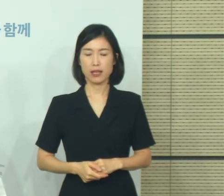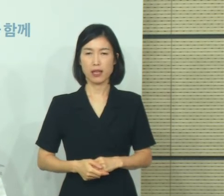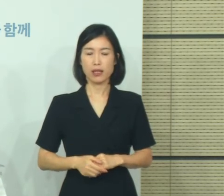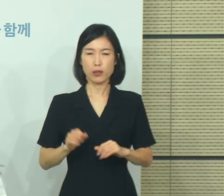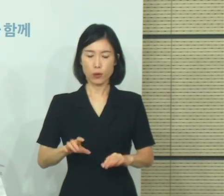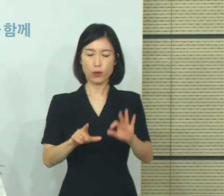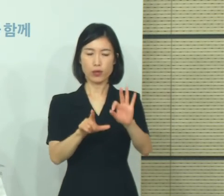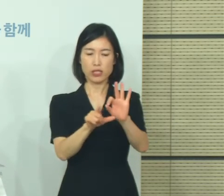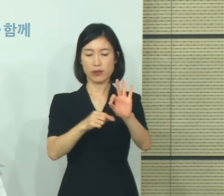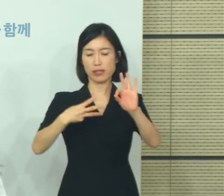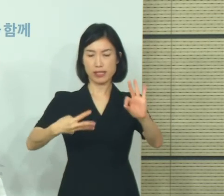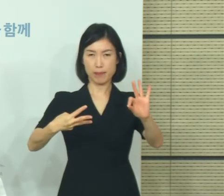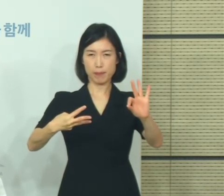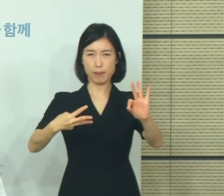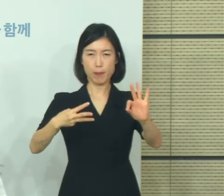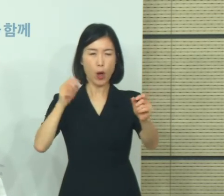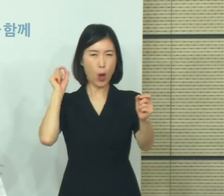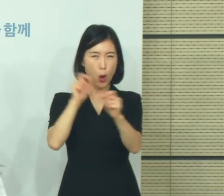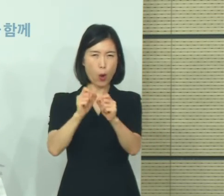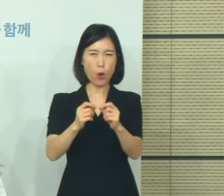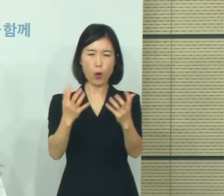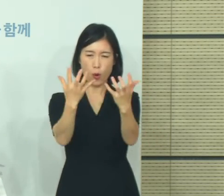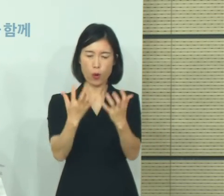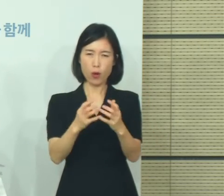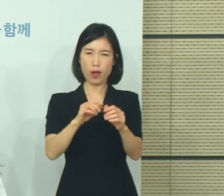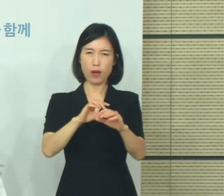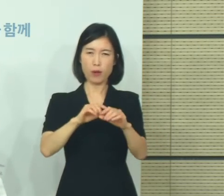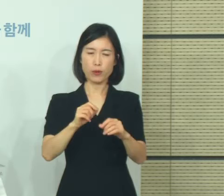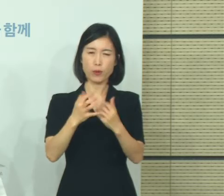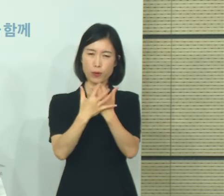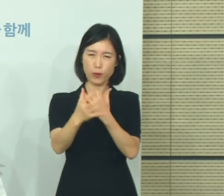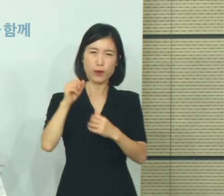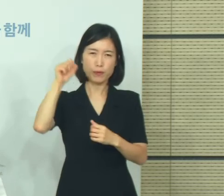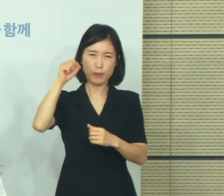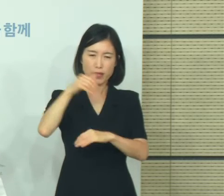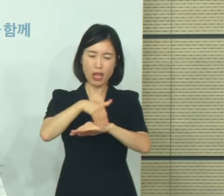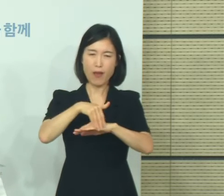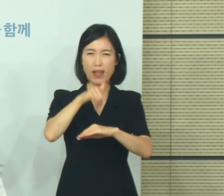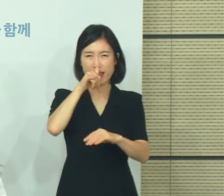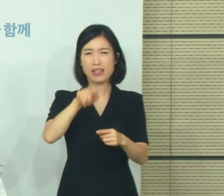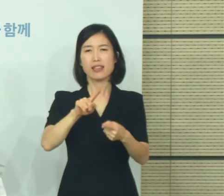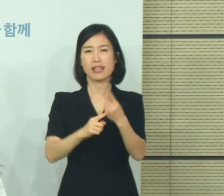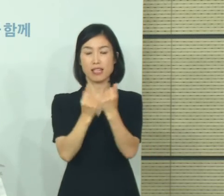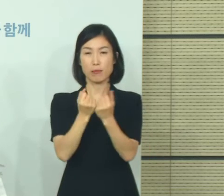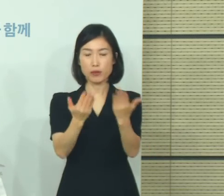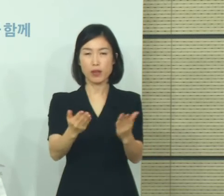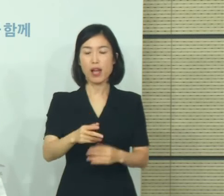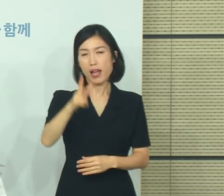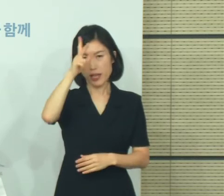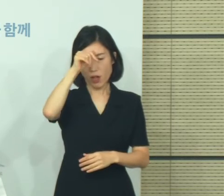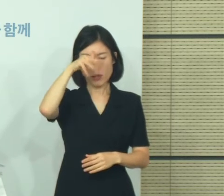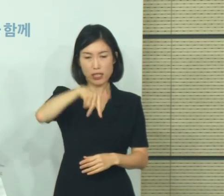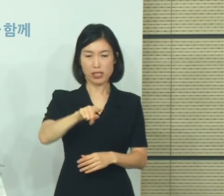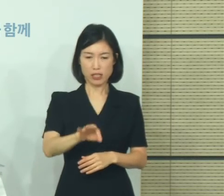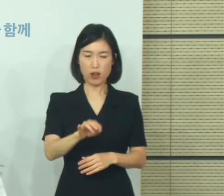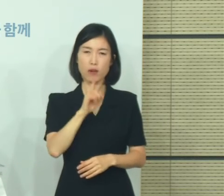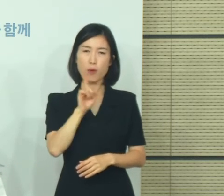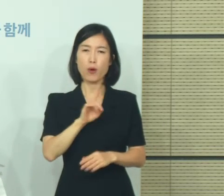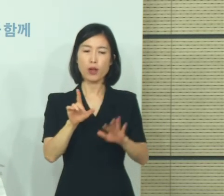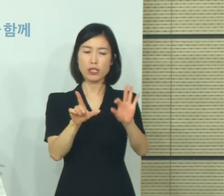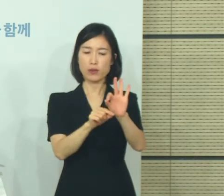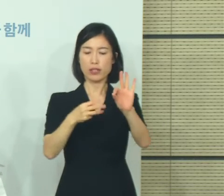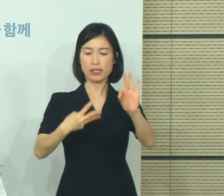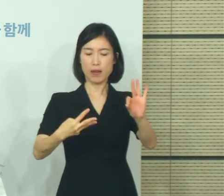개천절 대규모 집회에 대한 대응 계획을 말씀드리겠습니다. 경찰청은 서울 시내에서 10월 3일